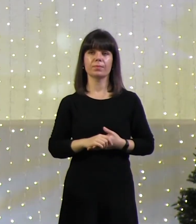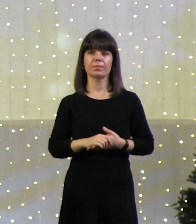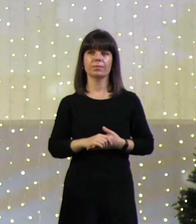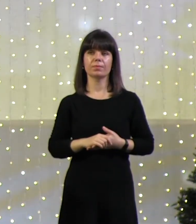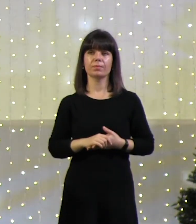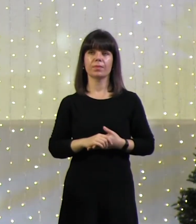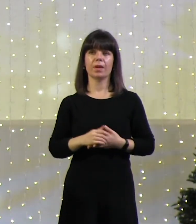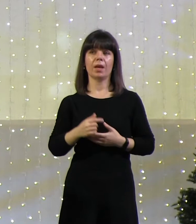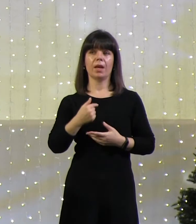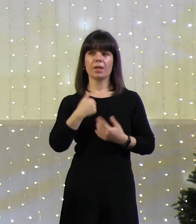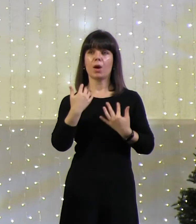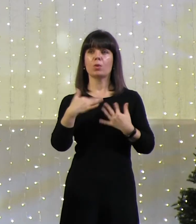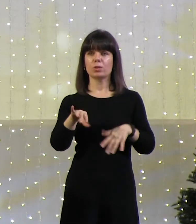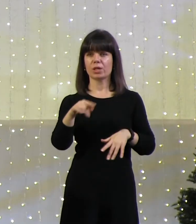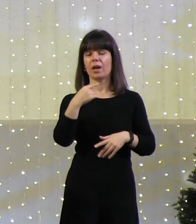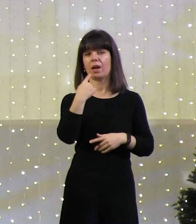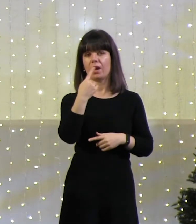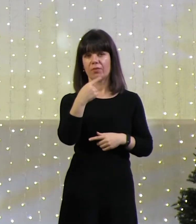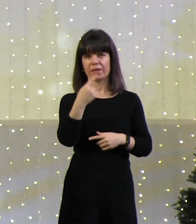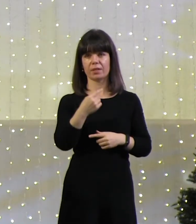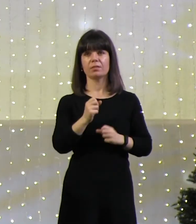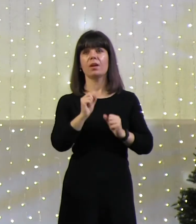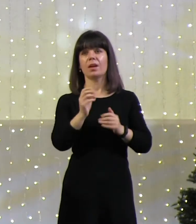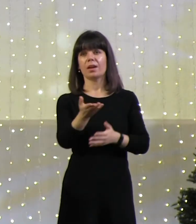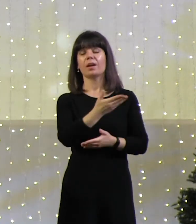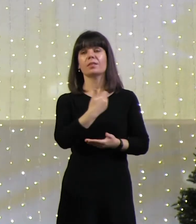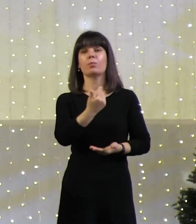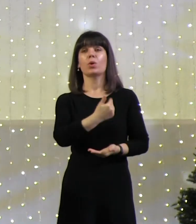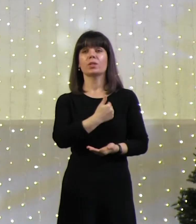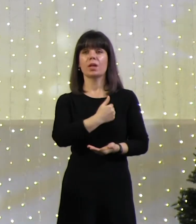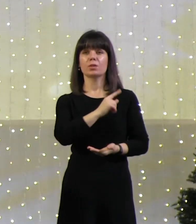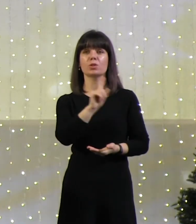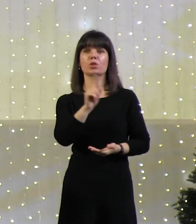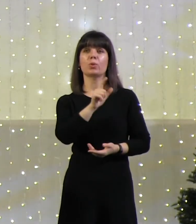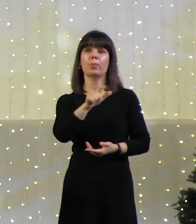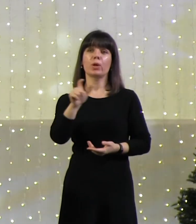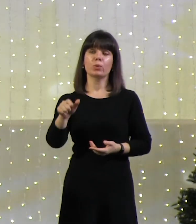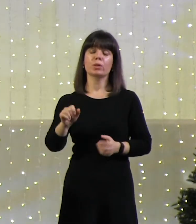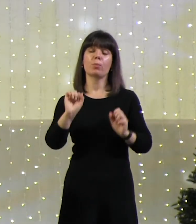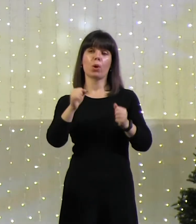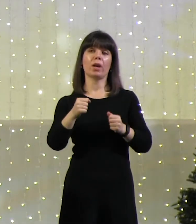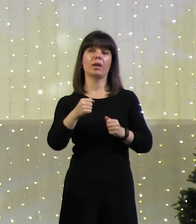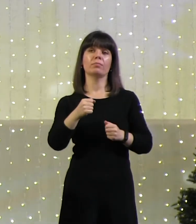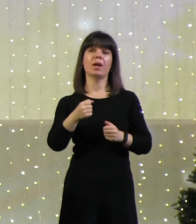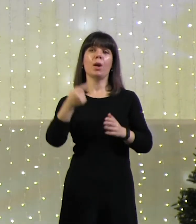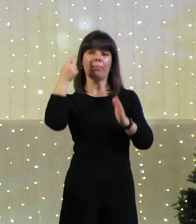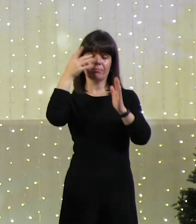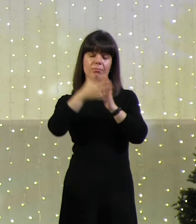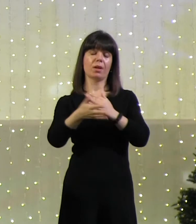Я уже говорил, как нам хотелось бы, чтобы люди могли читать наши мысли.